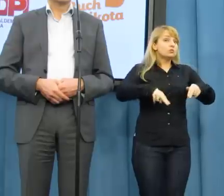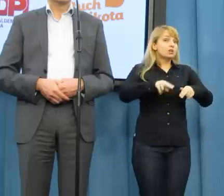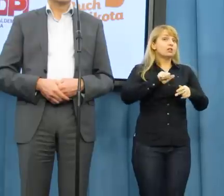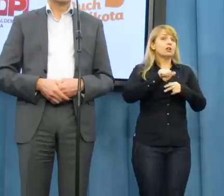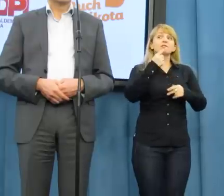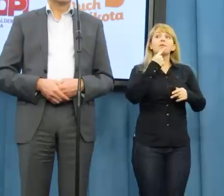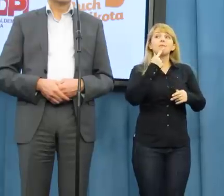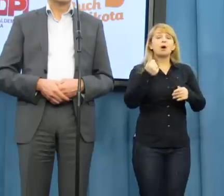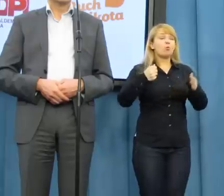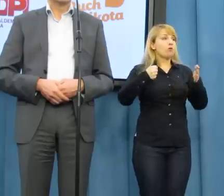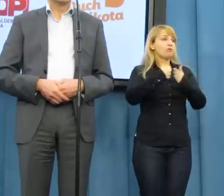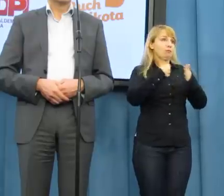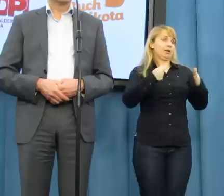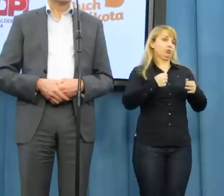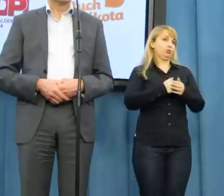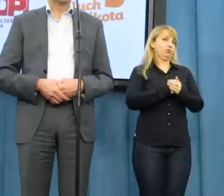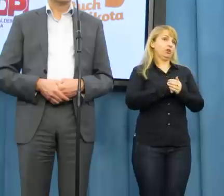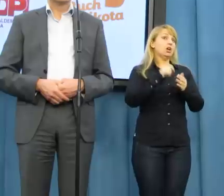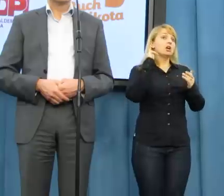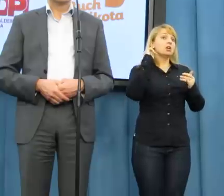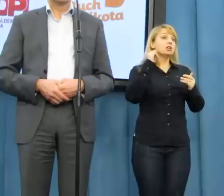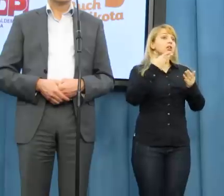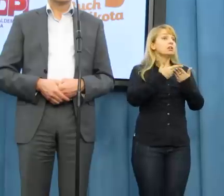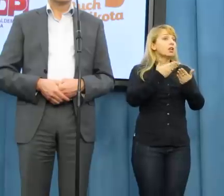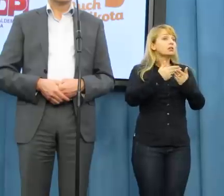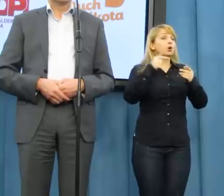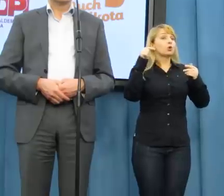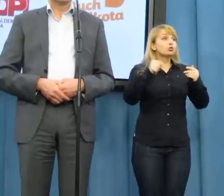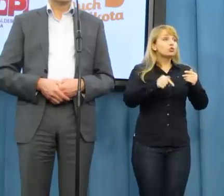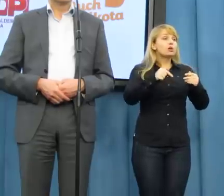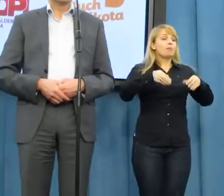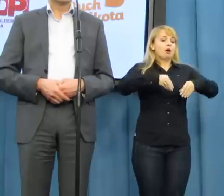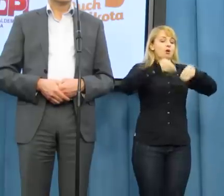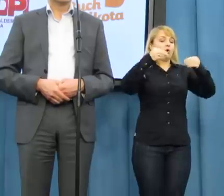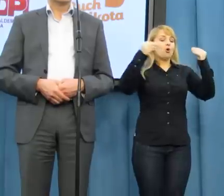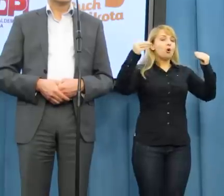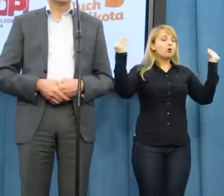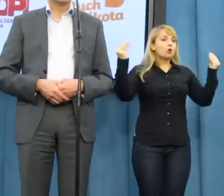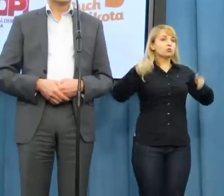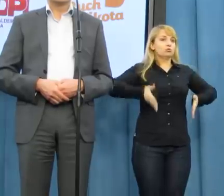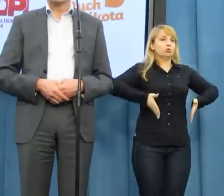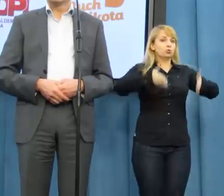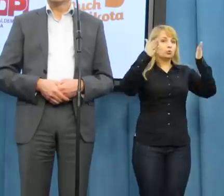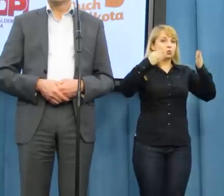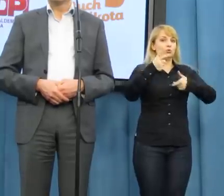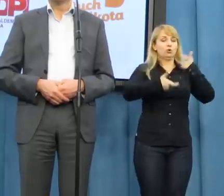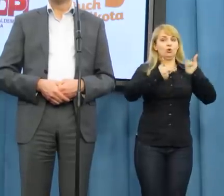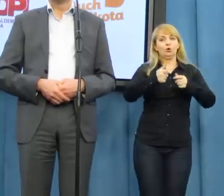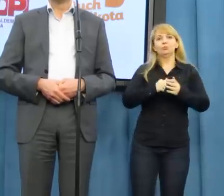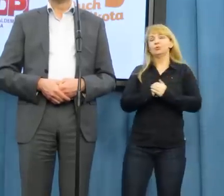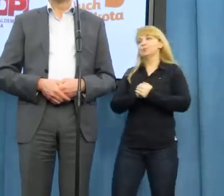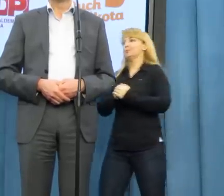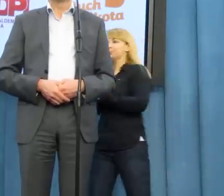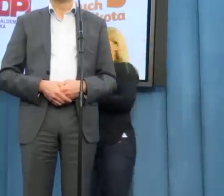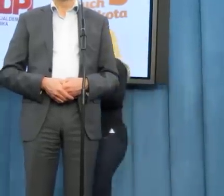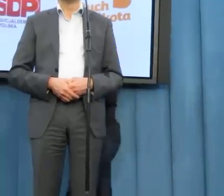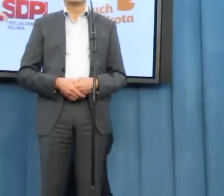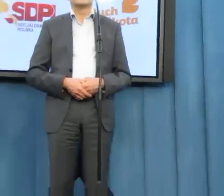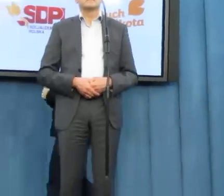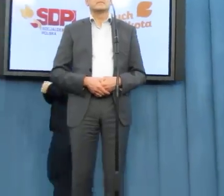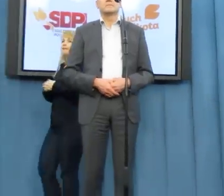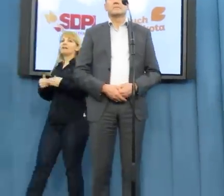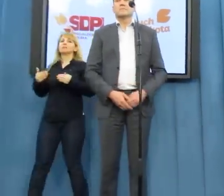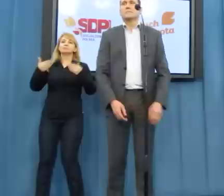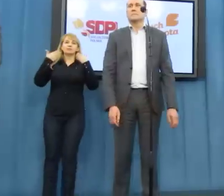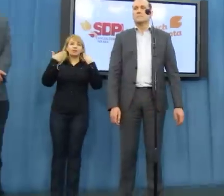tutaj należy wskazywać rozwiązań także poprzez, przede wszystkim, rozwój infrastruktury. Dziękuję bardzo. Ja tylko dodam